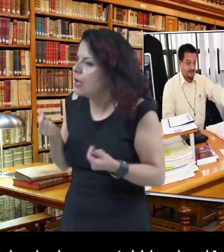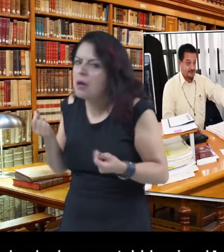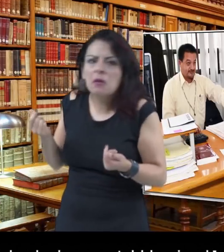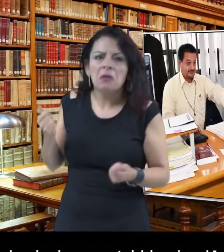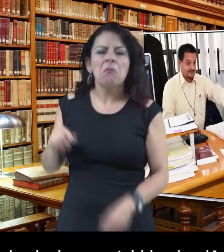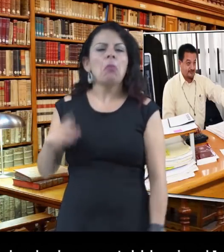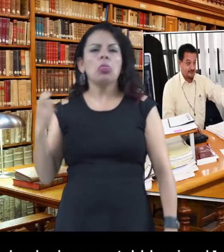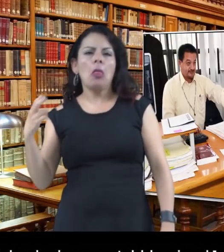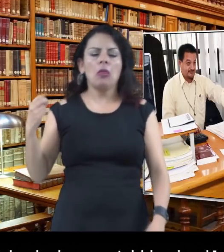hasta por seis meses.